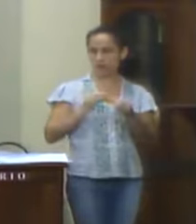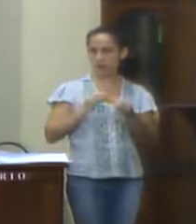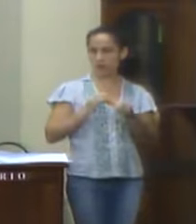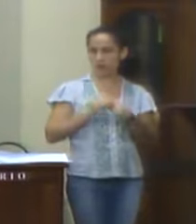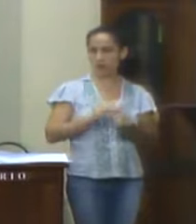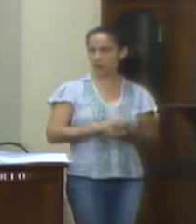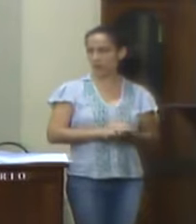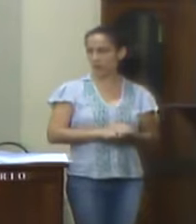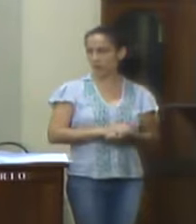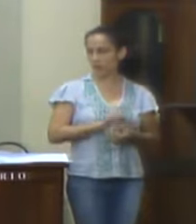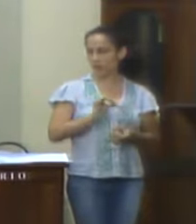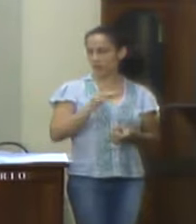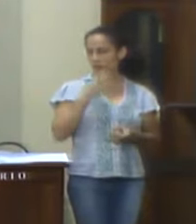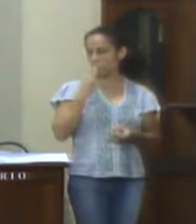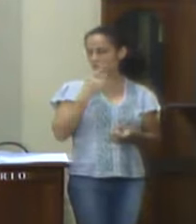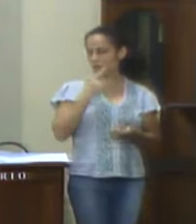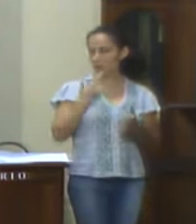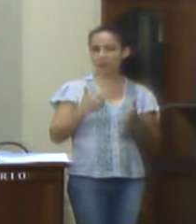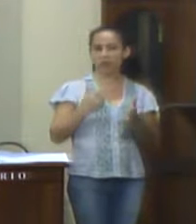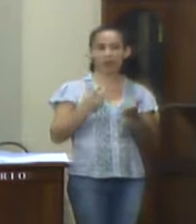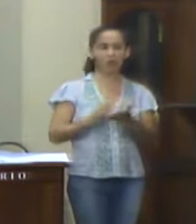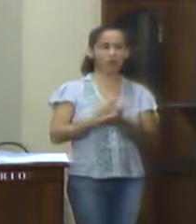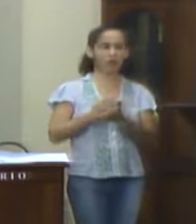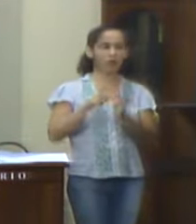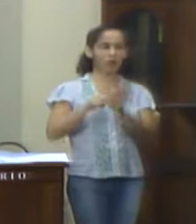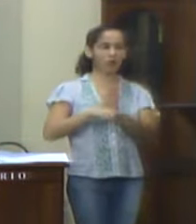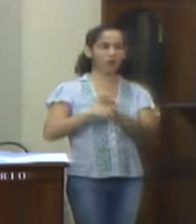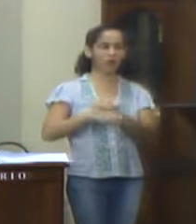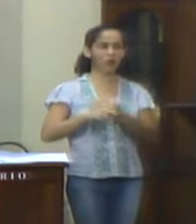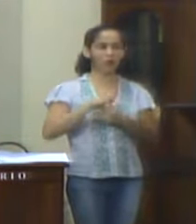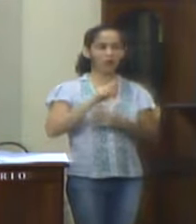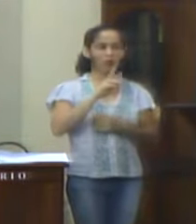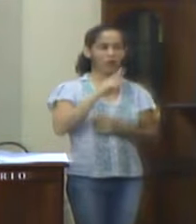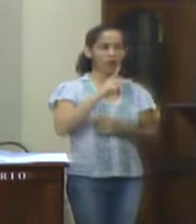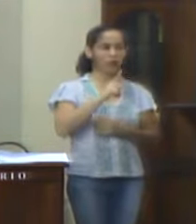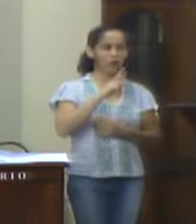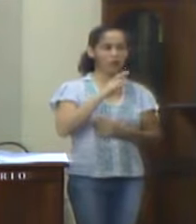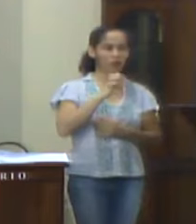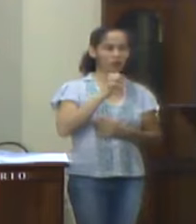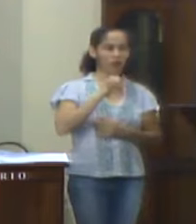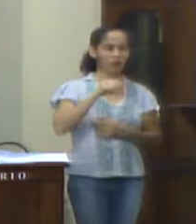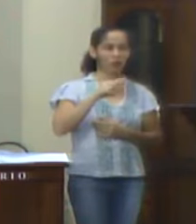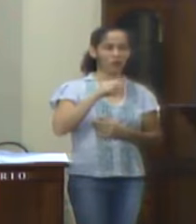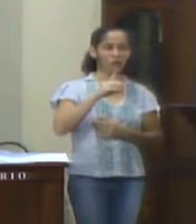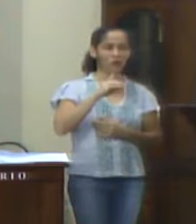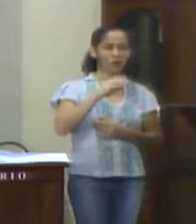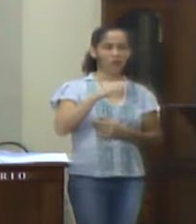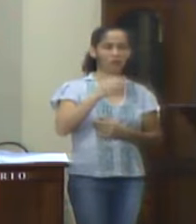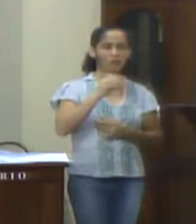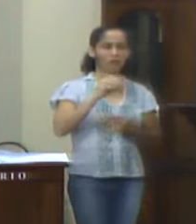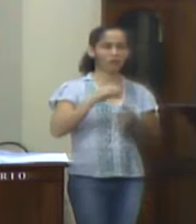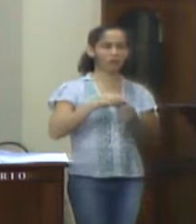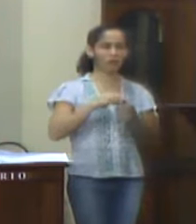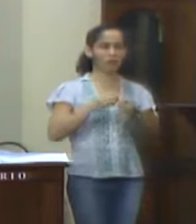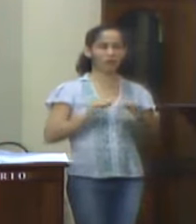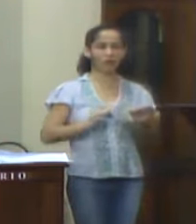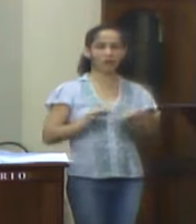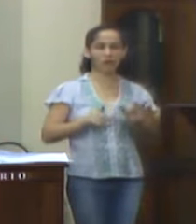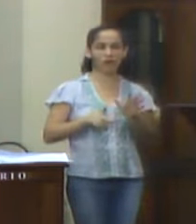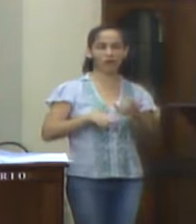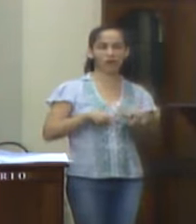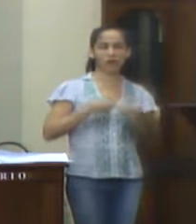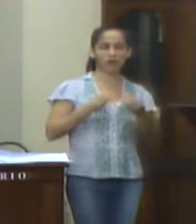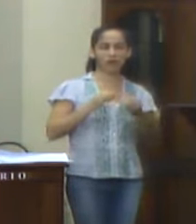social sem prejuízo de outras verbas já existentes. Fica alterado no programa de trabalho do presente projeto de lei